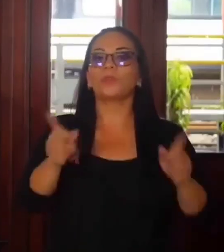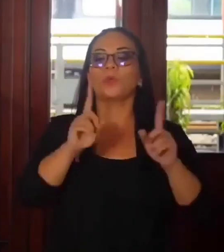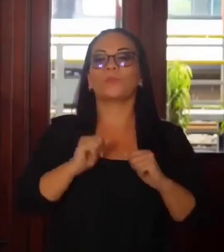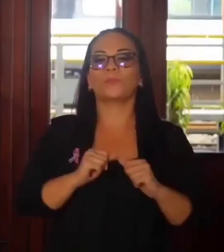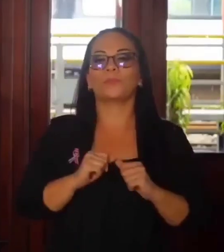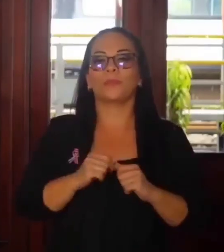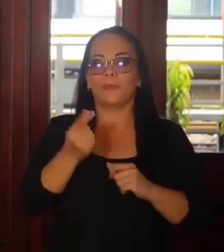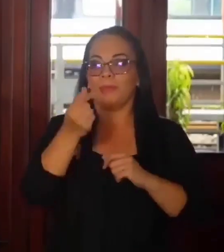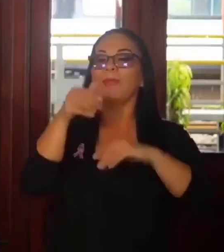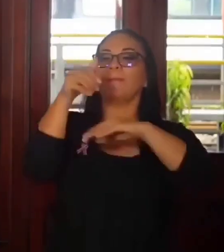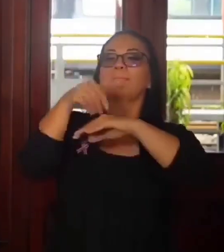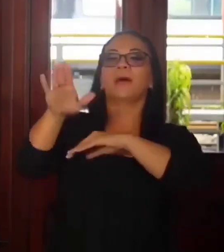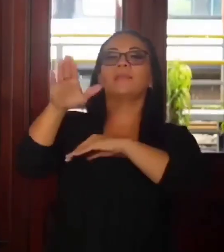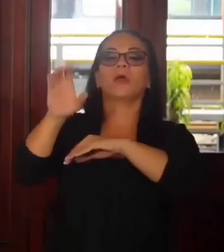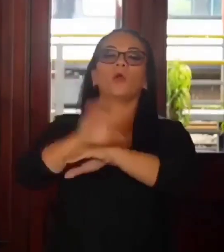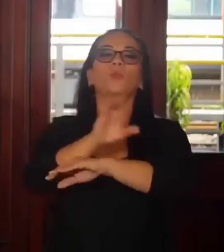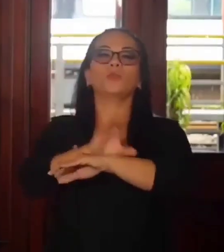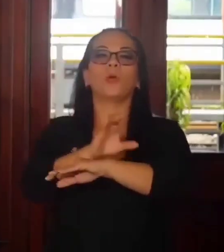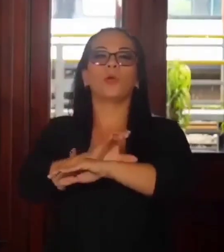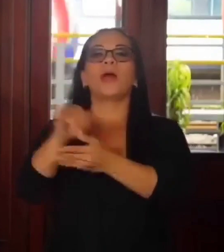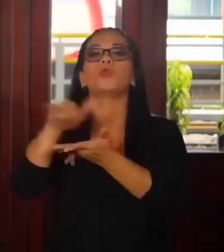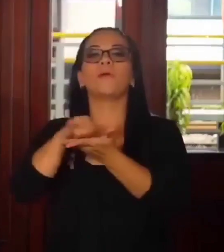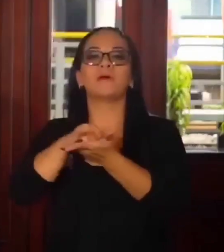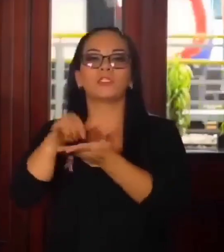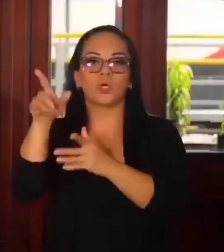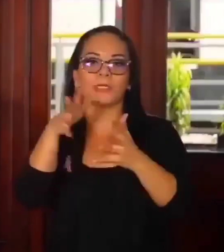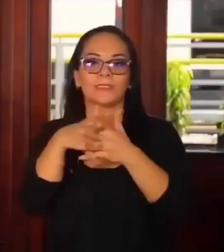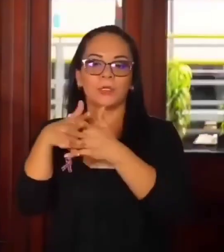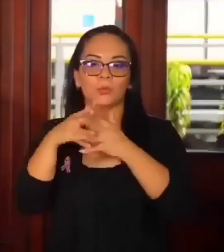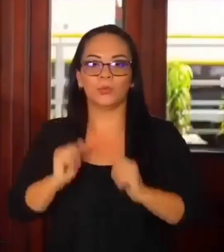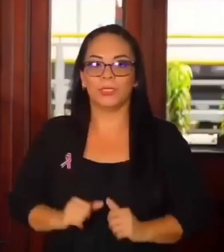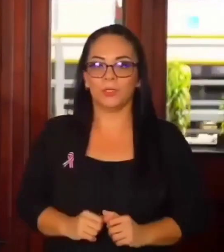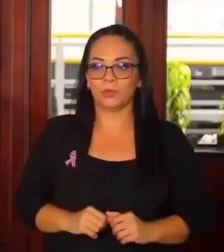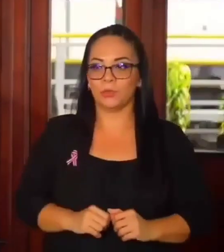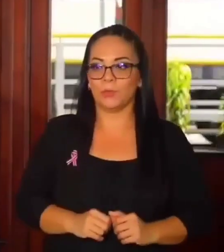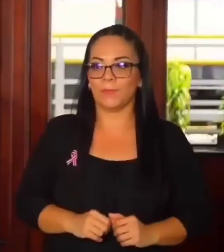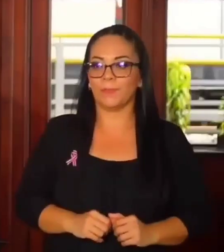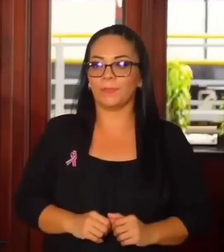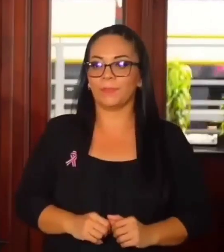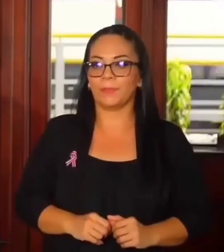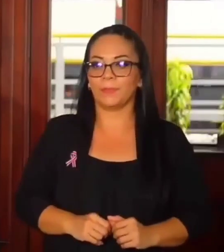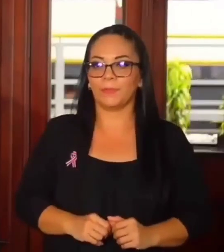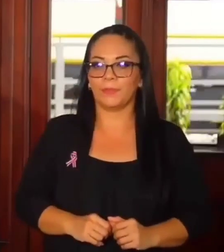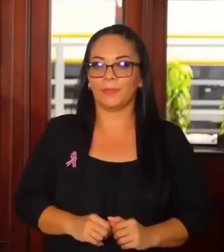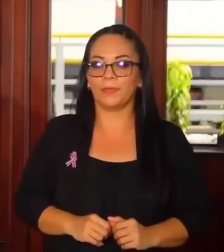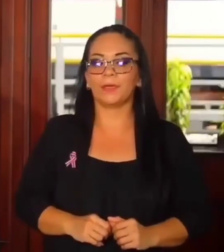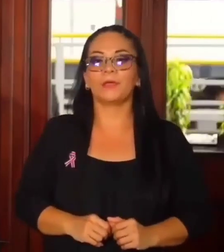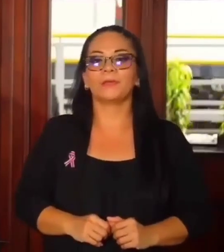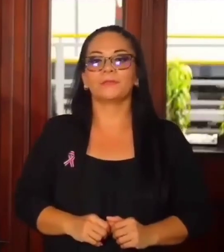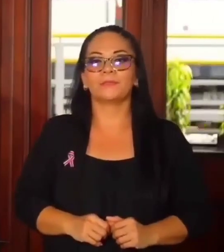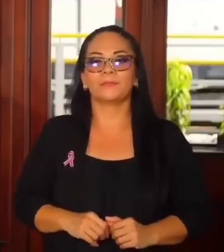computadora a Nueva York. Cuando el banco calcula